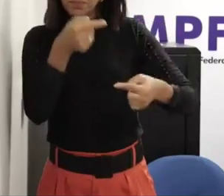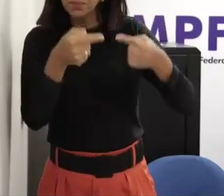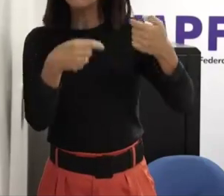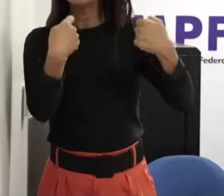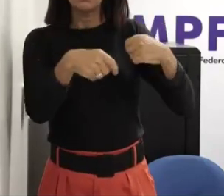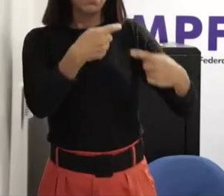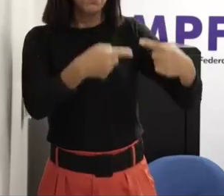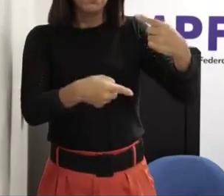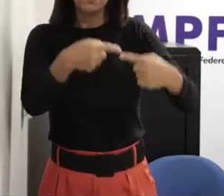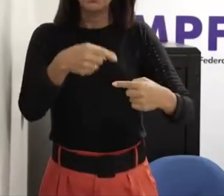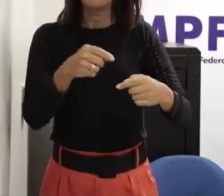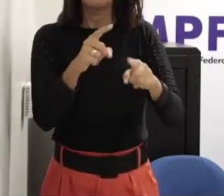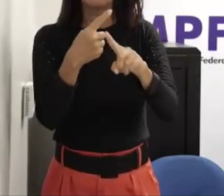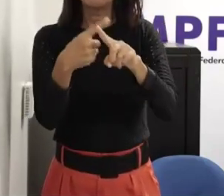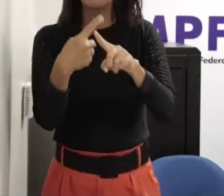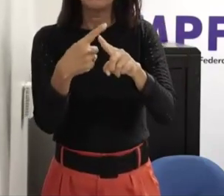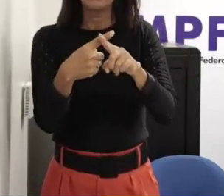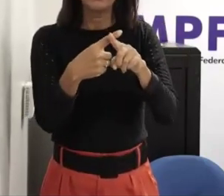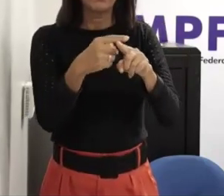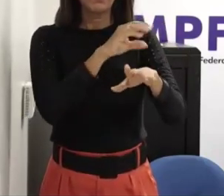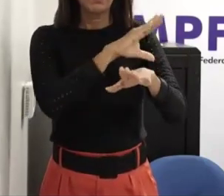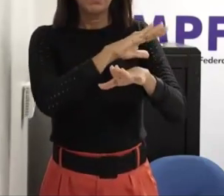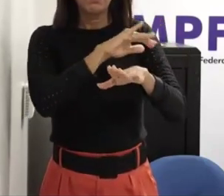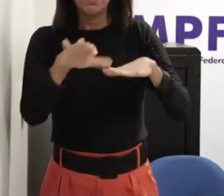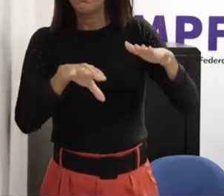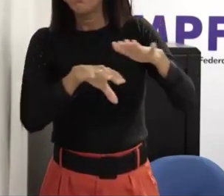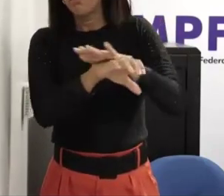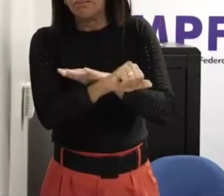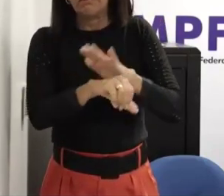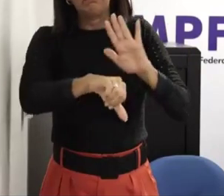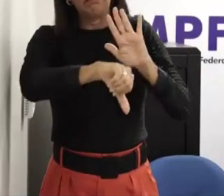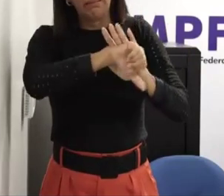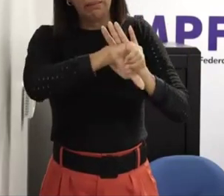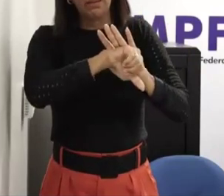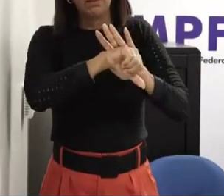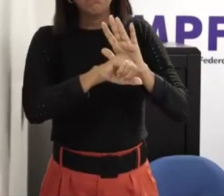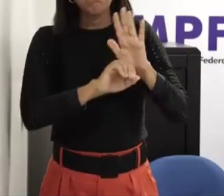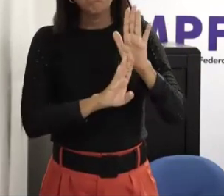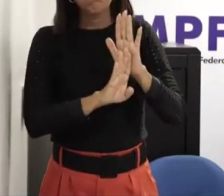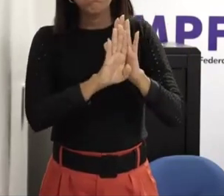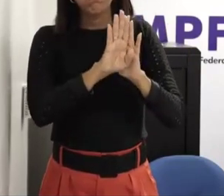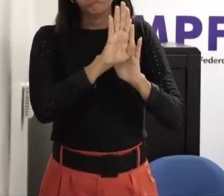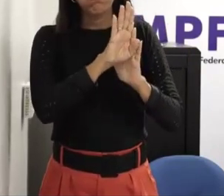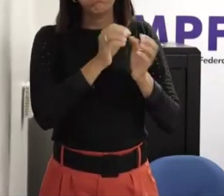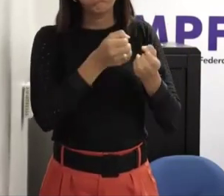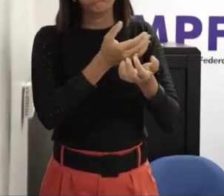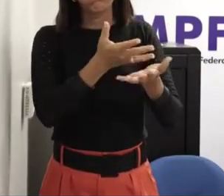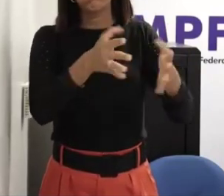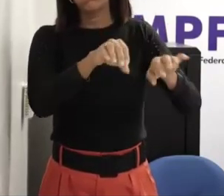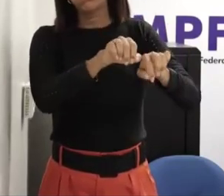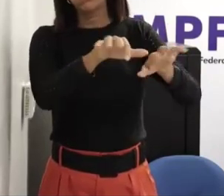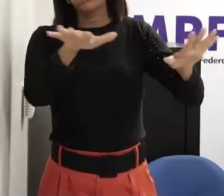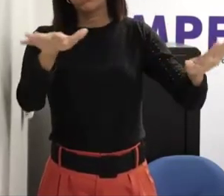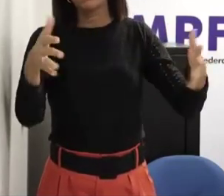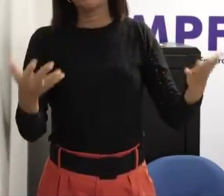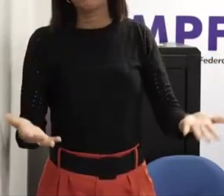que precisa acontecer é primeiro um grande debate sobre isso que a gente começa